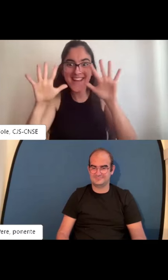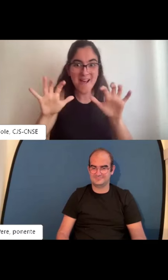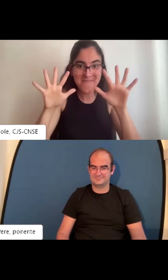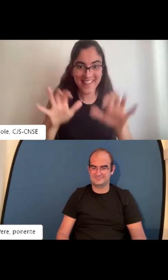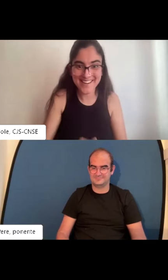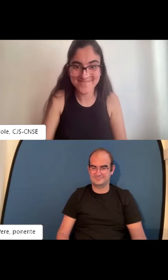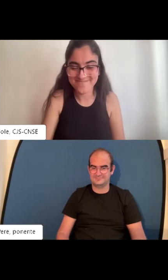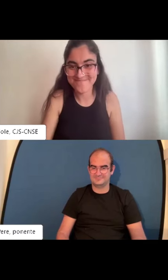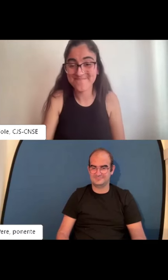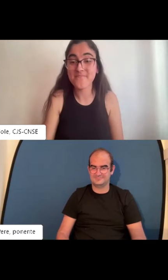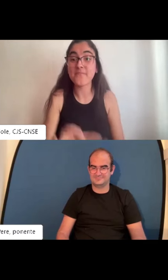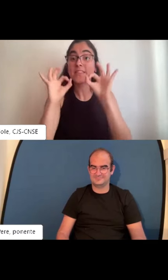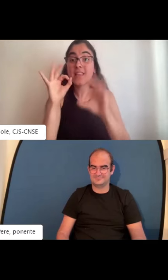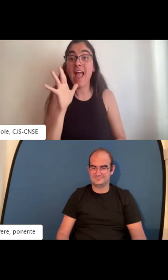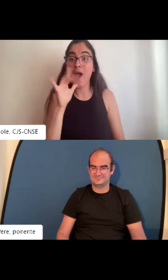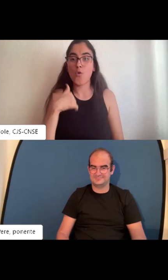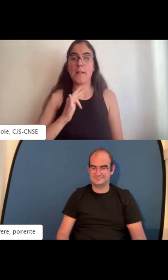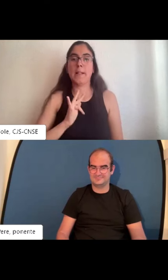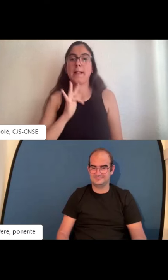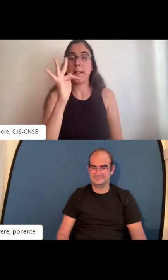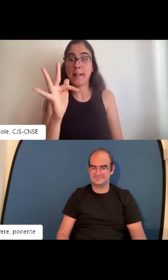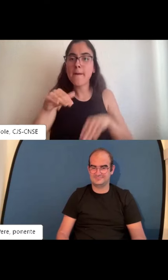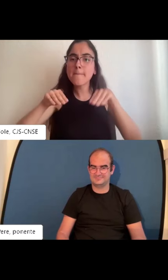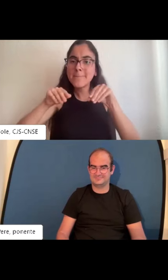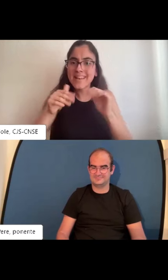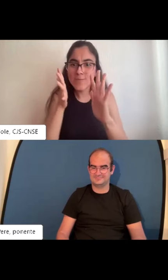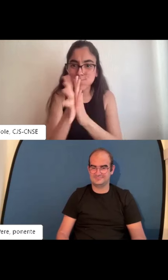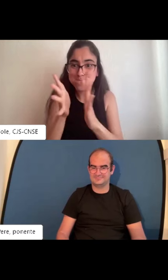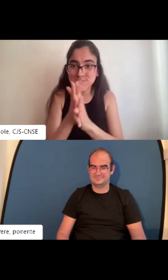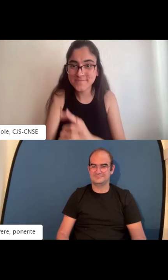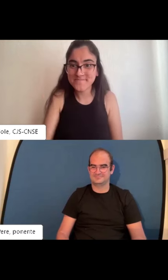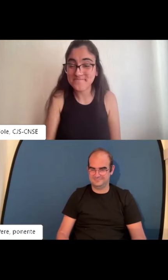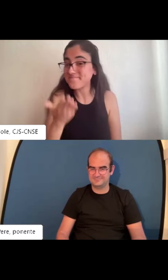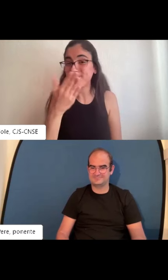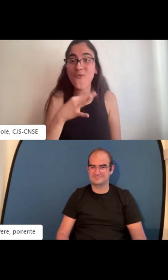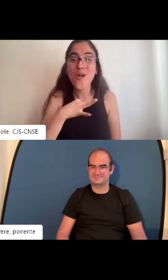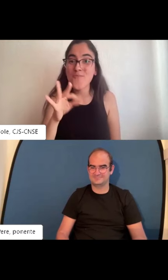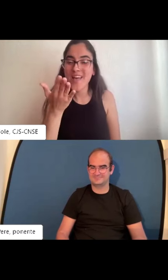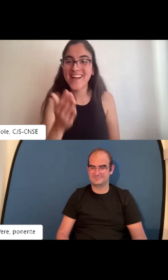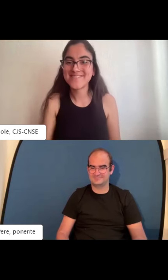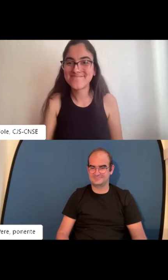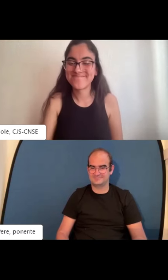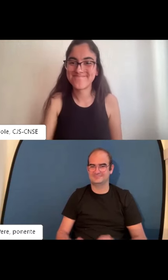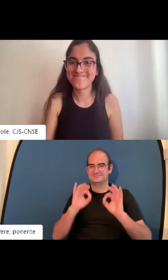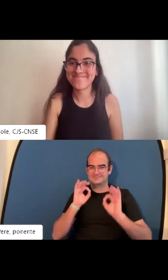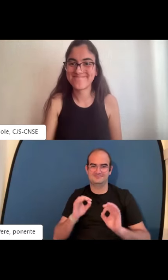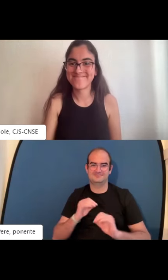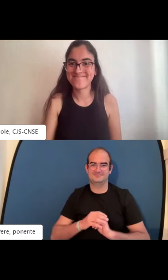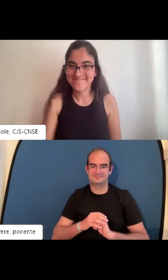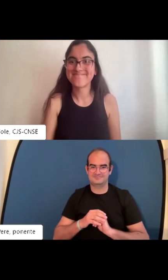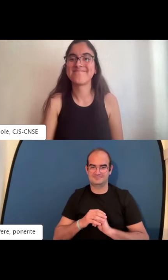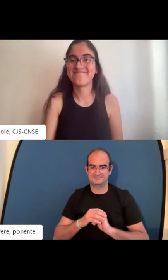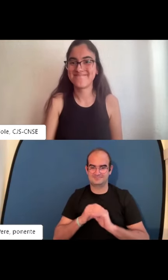y a todas las personas que estáis viéndonos con ganas de aprender y de escuchar a Pere. Así que, Pere,